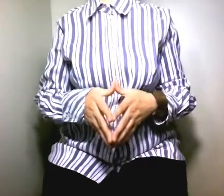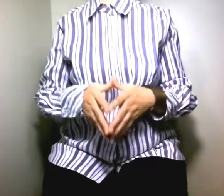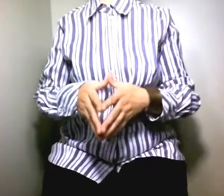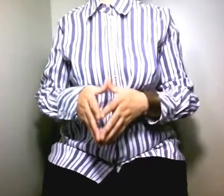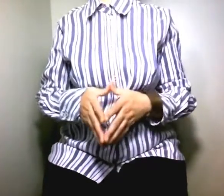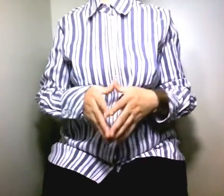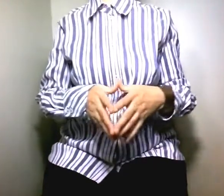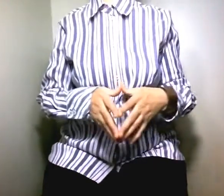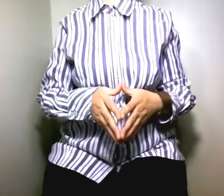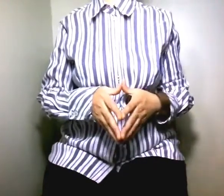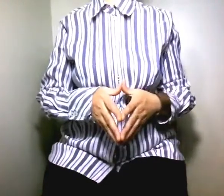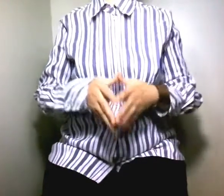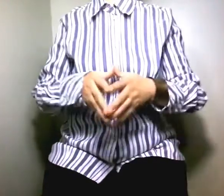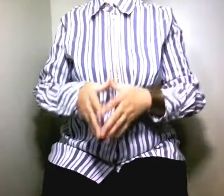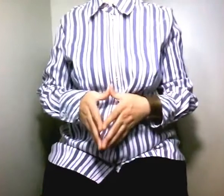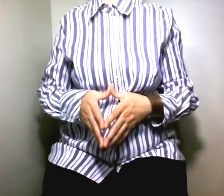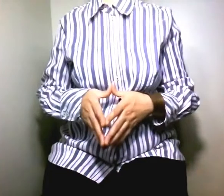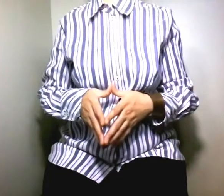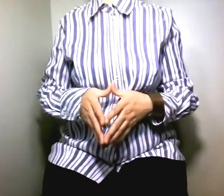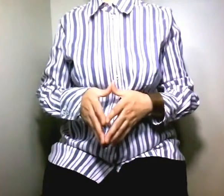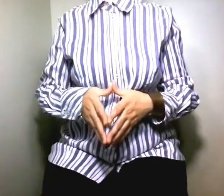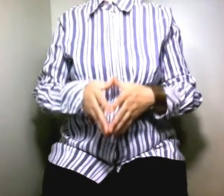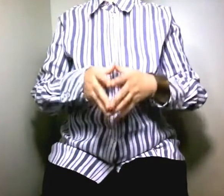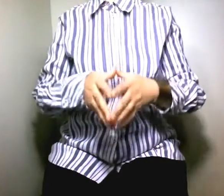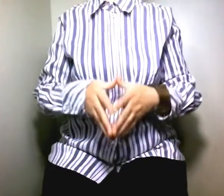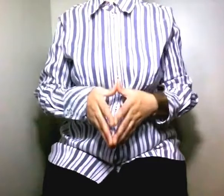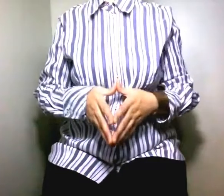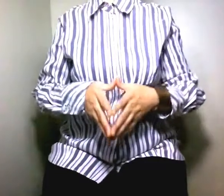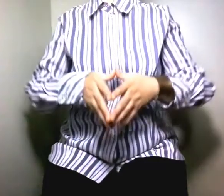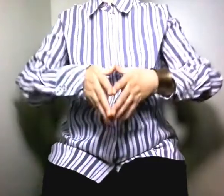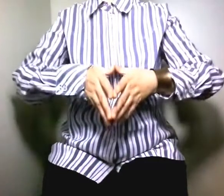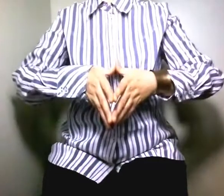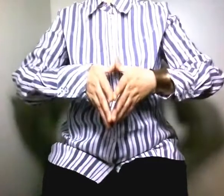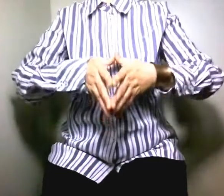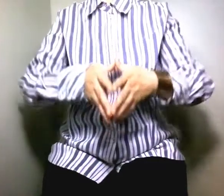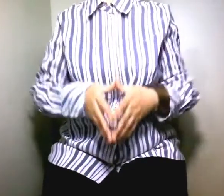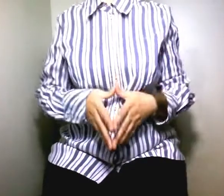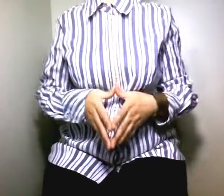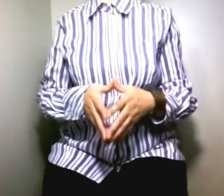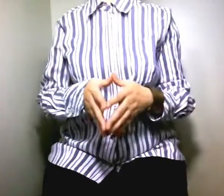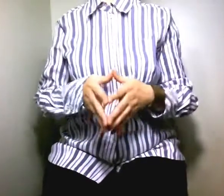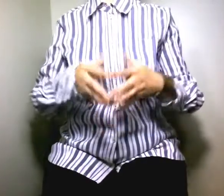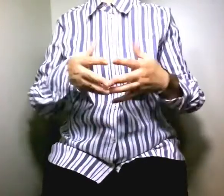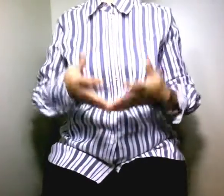الناس يبدعون أنهم أحرار في علاقاتهم وفي ارتباطاتهم وفي